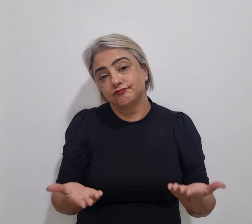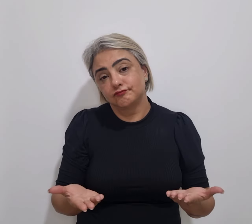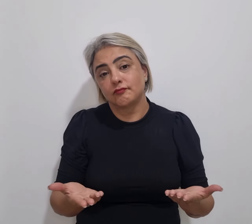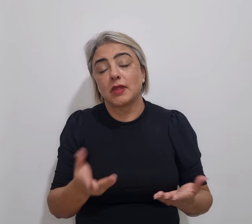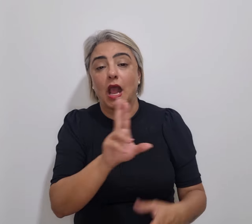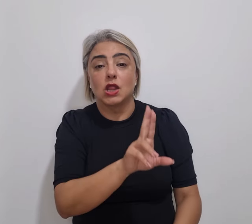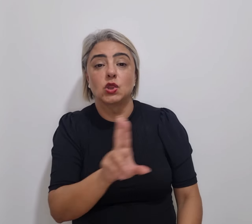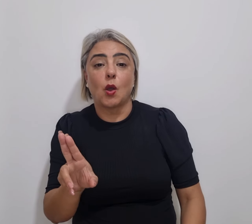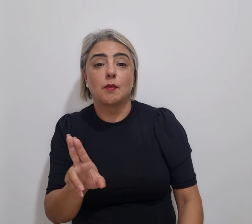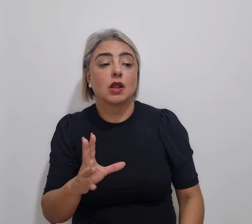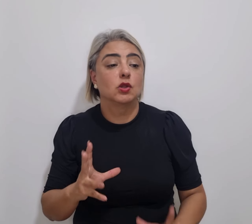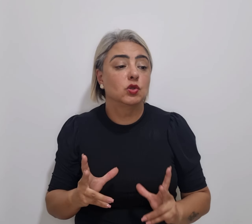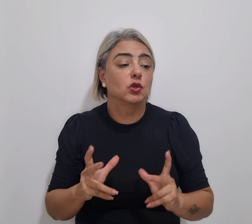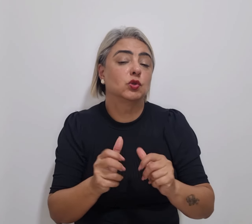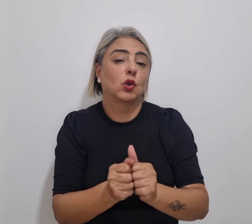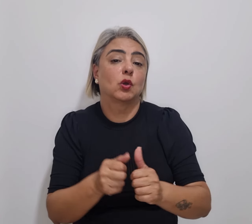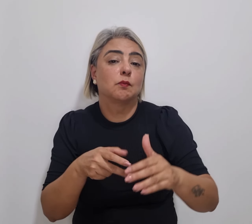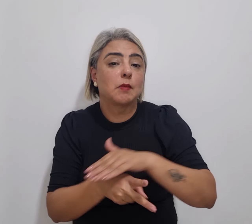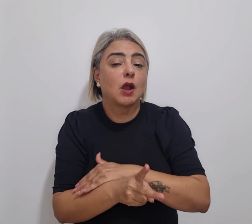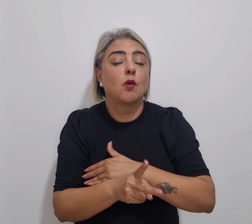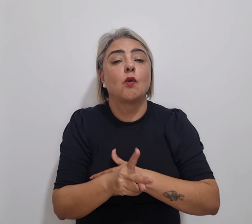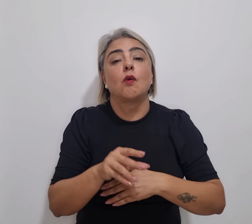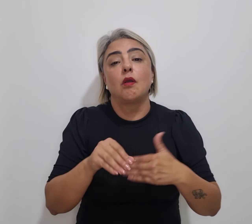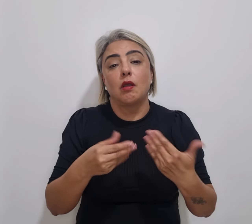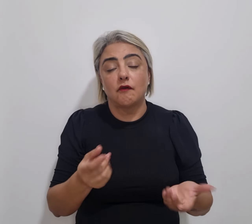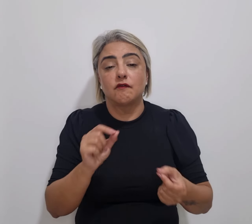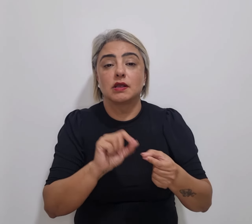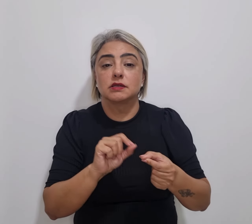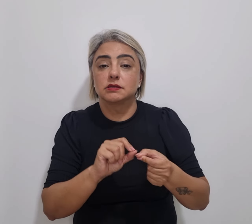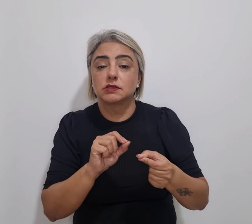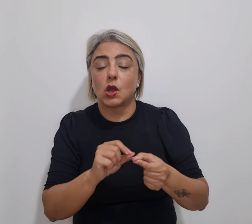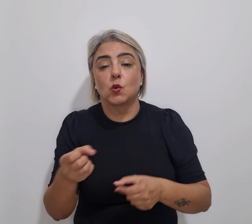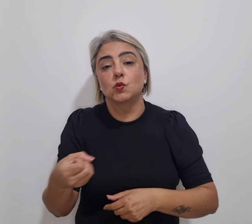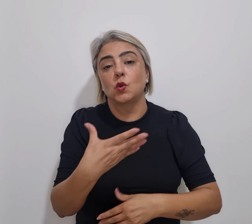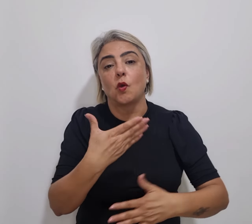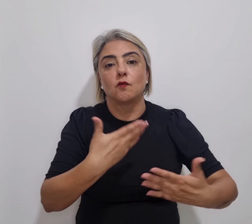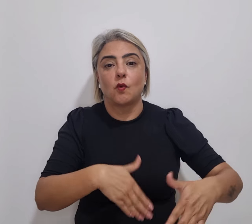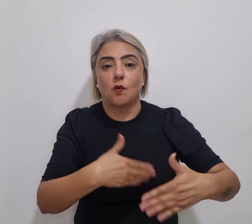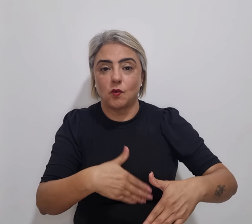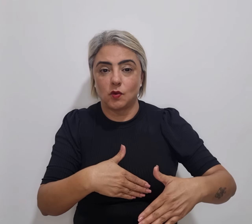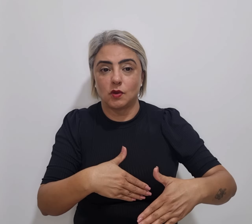nomeação de todo o banco reserva e a realização de um novo concurso estarão